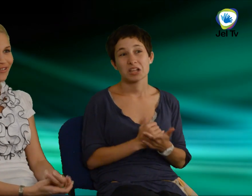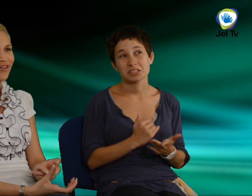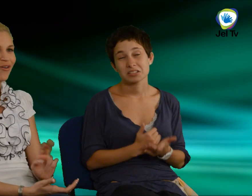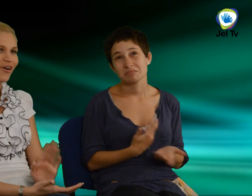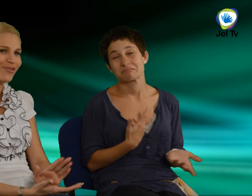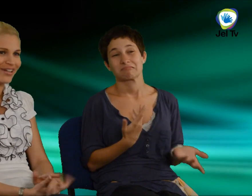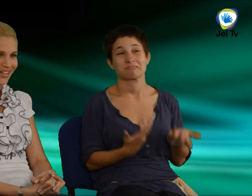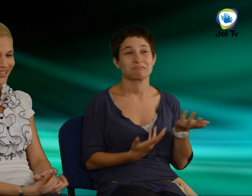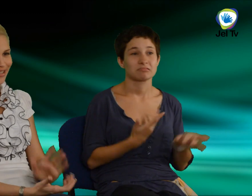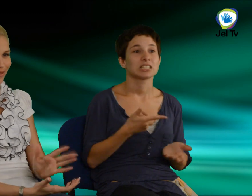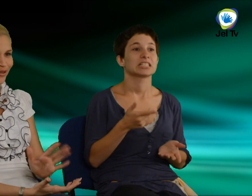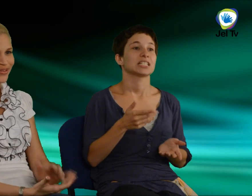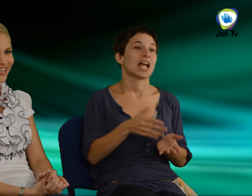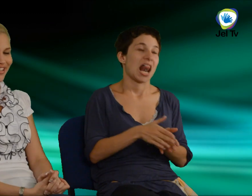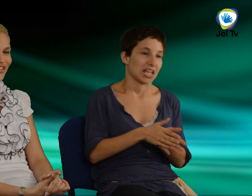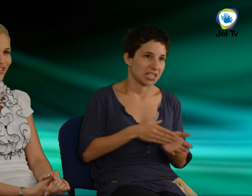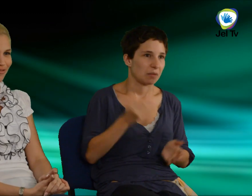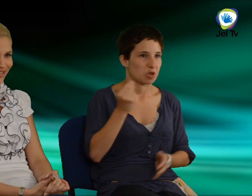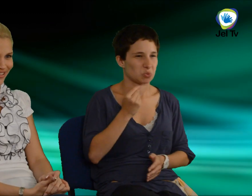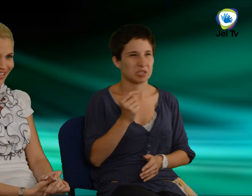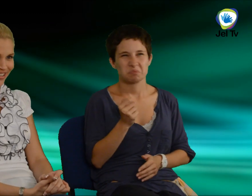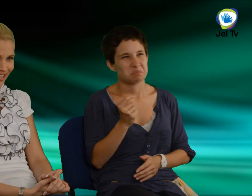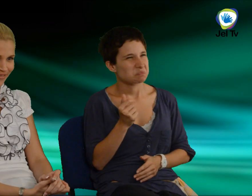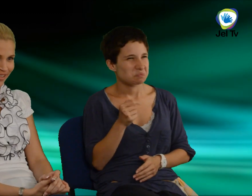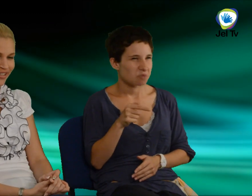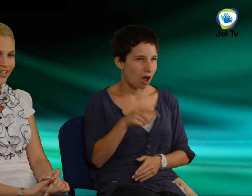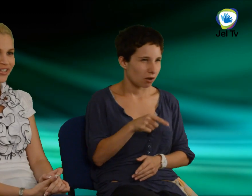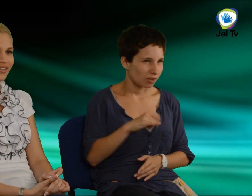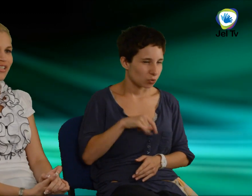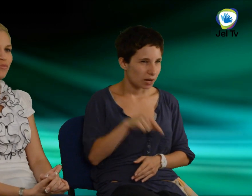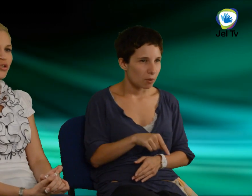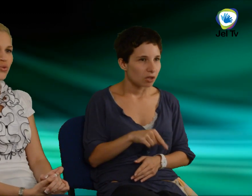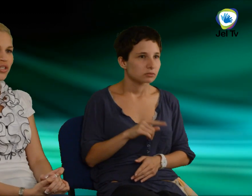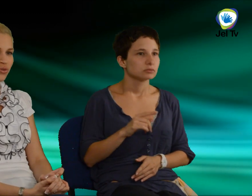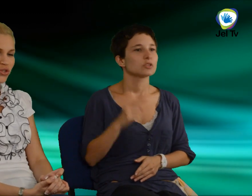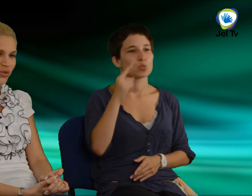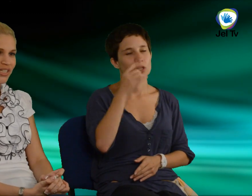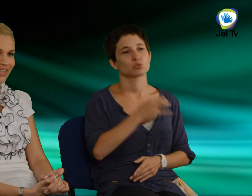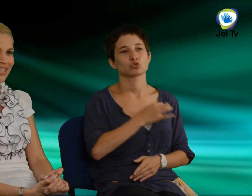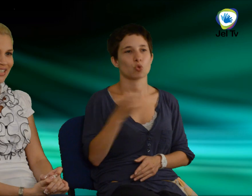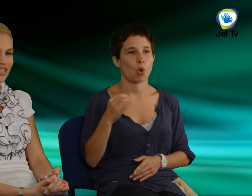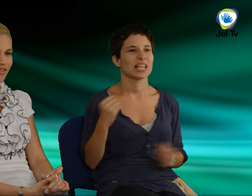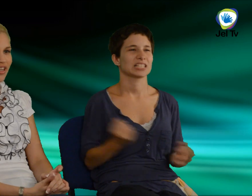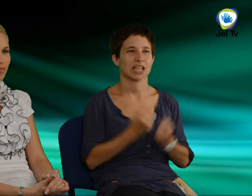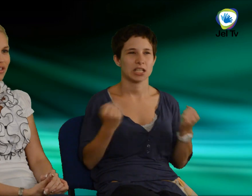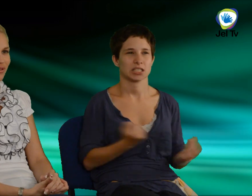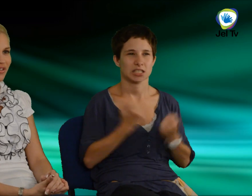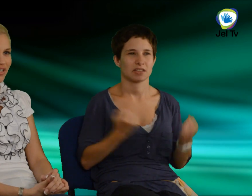akkor elkezdtem tanulni egy kicsit a magyar jelnyelvet, de igazából júniustól intenzíven nemzetközi